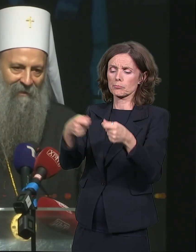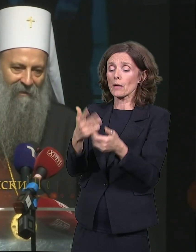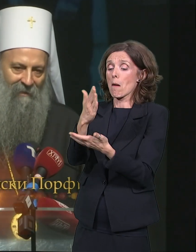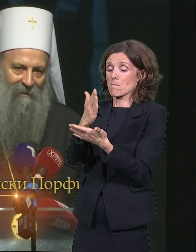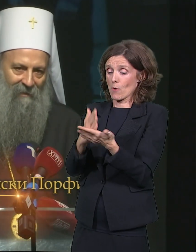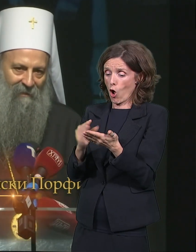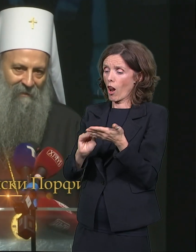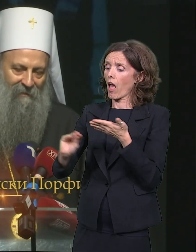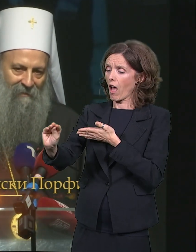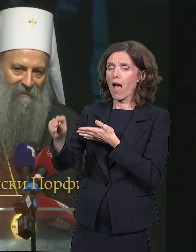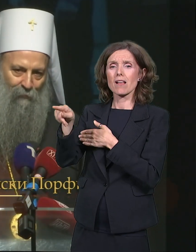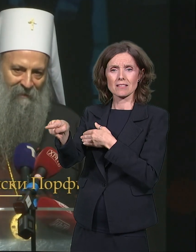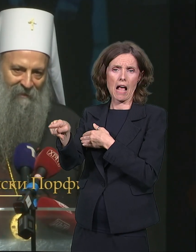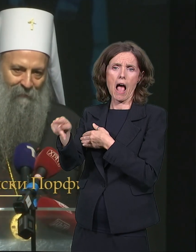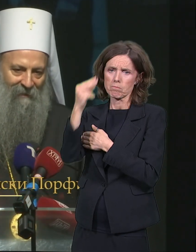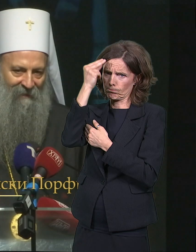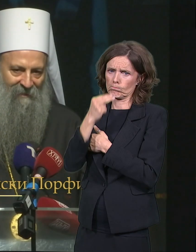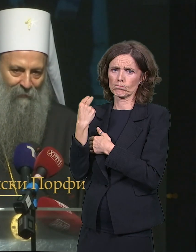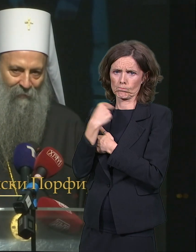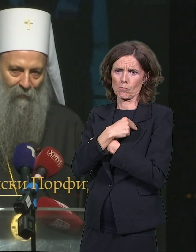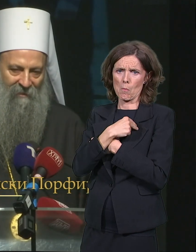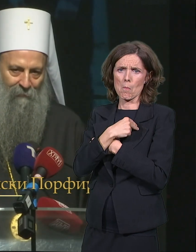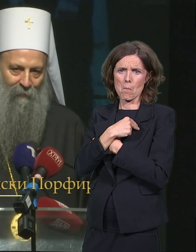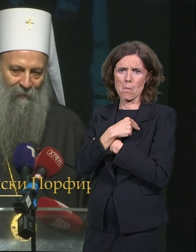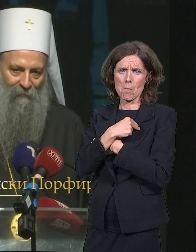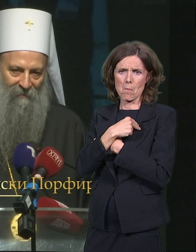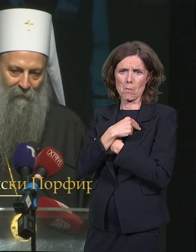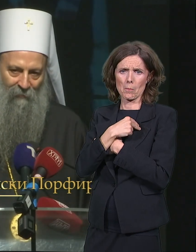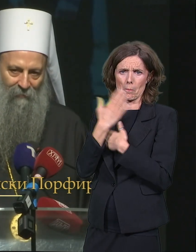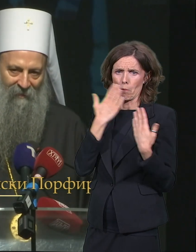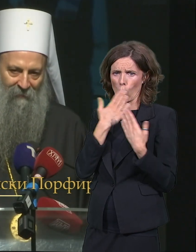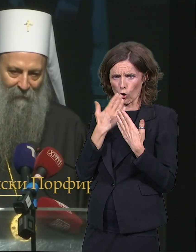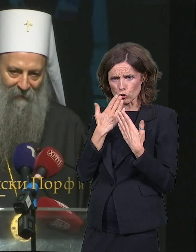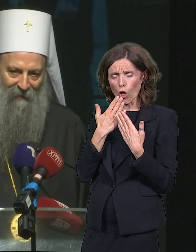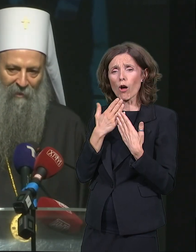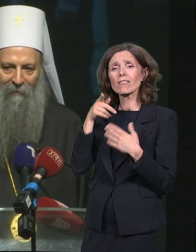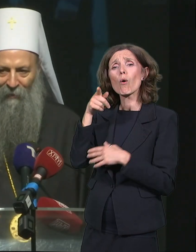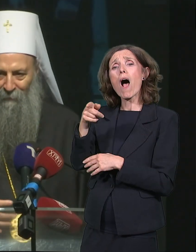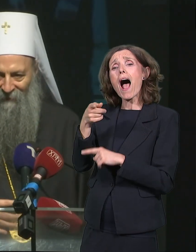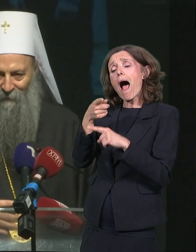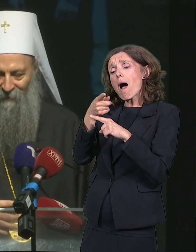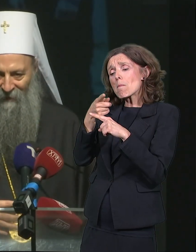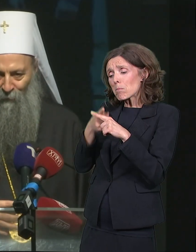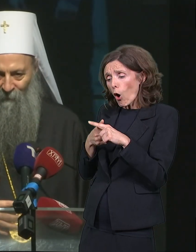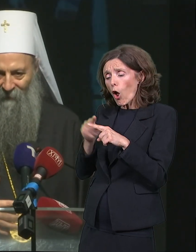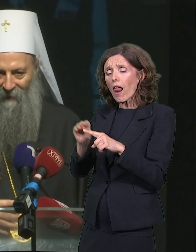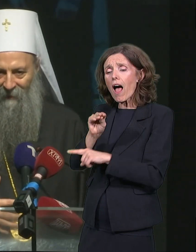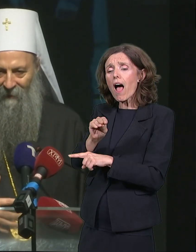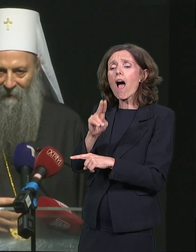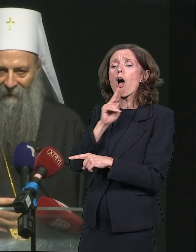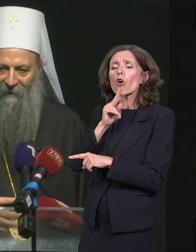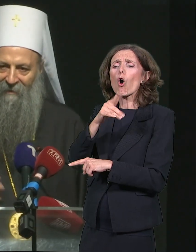studentima i srednjoškolcima koji su sa Kosova i Metohije. Mi imamo ambiciju i želju